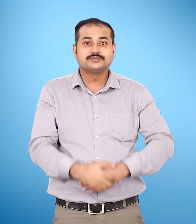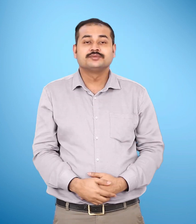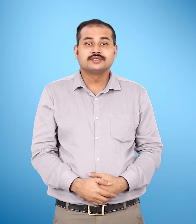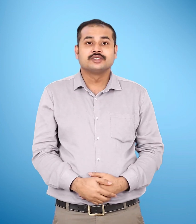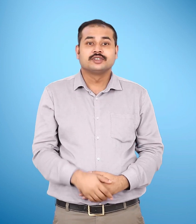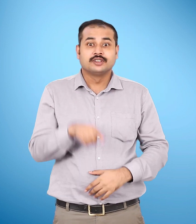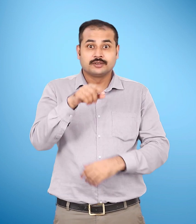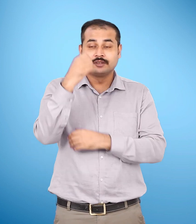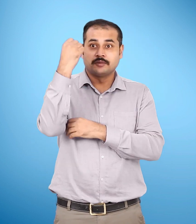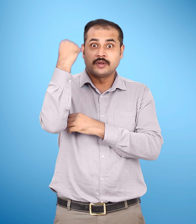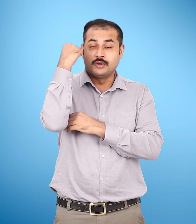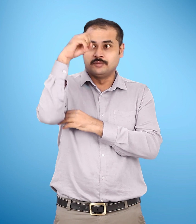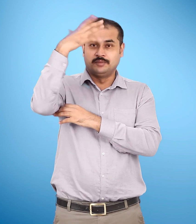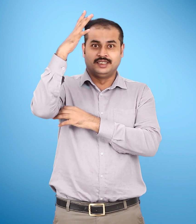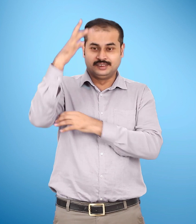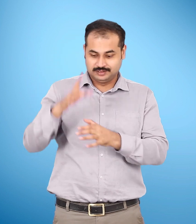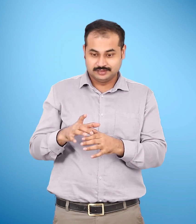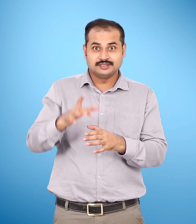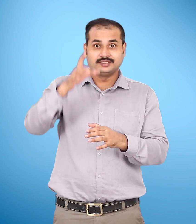बिजली के खंभे जितना